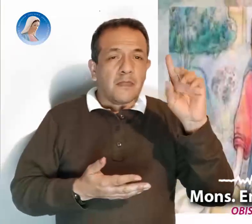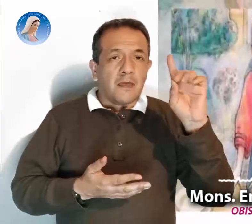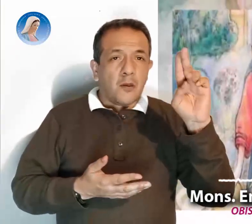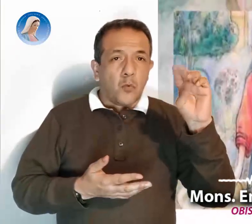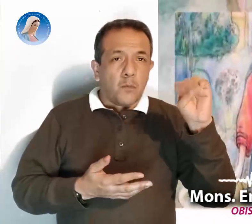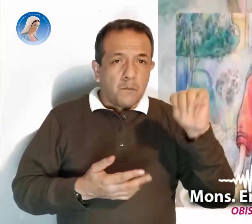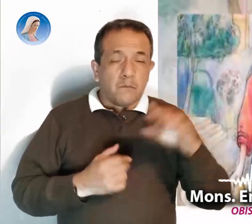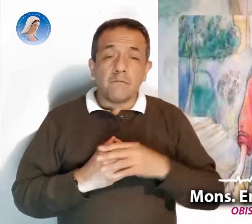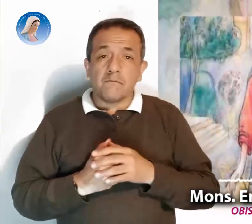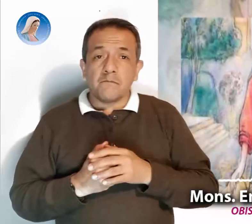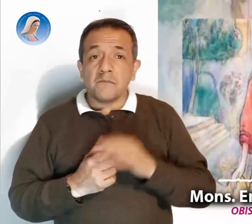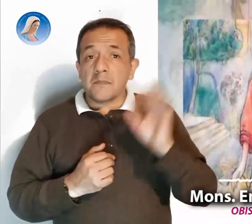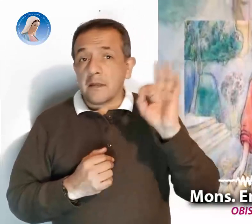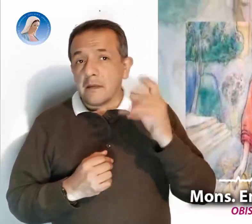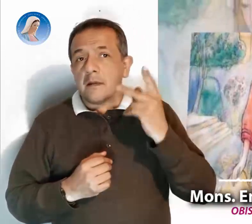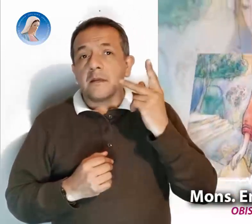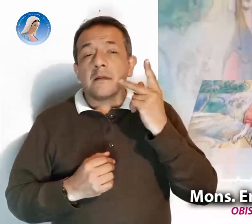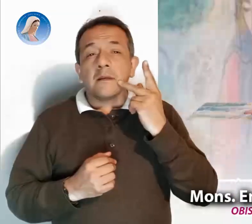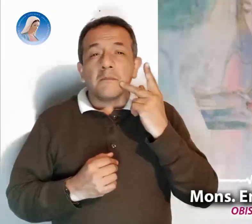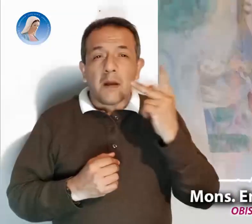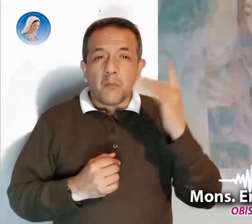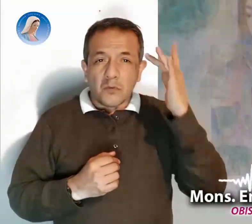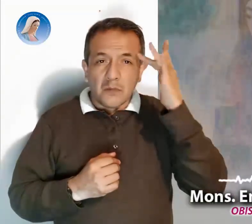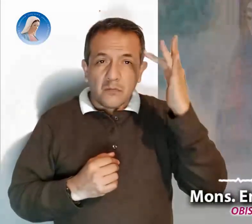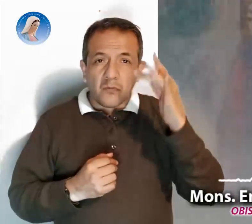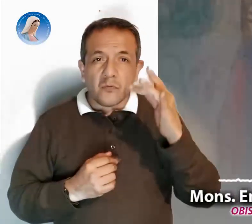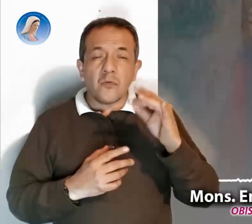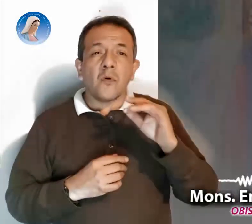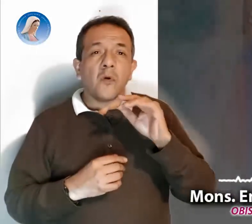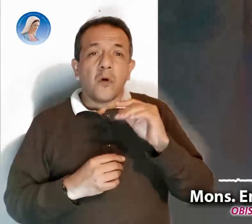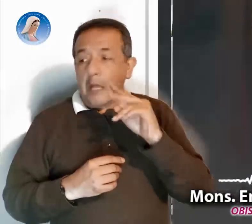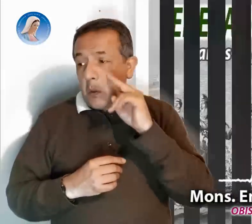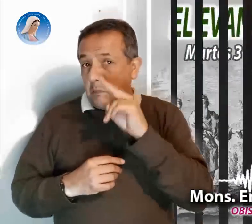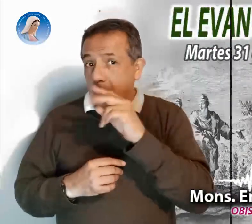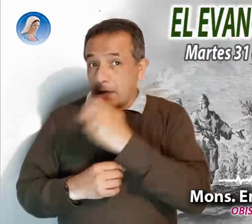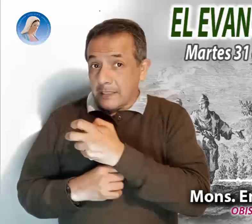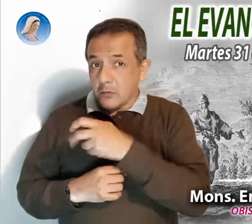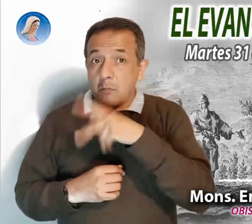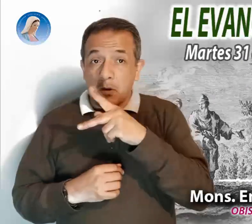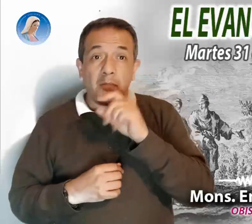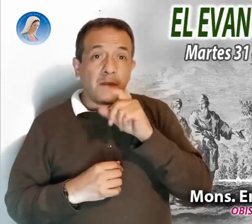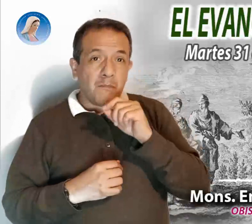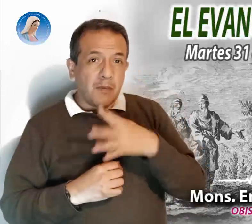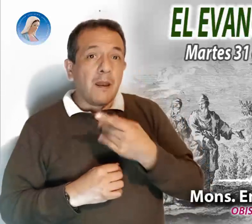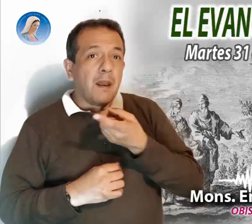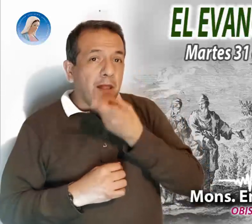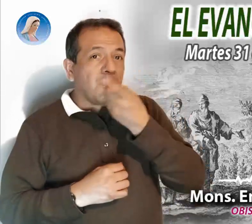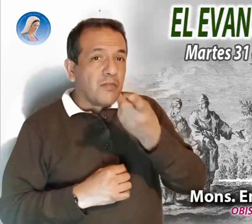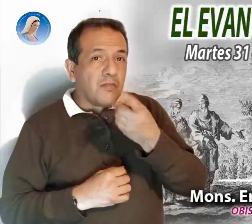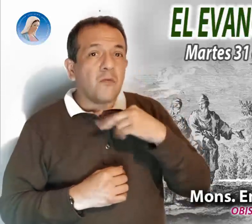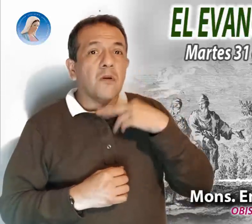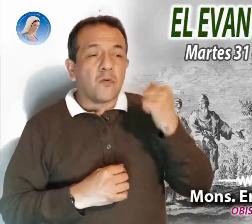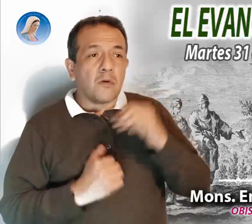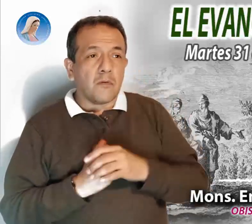Pablo nunca imaginó esta horrible destrucción, sin embargo, lanza una prevención a los romanos diciéndoles que la